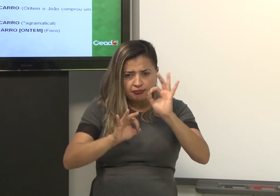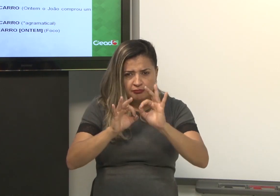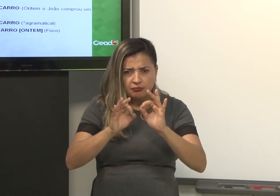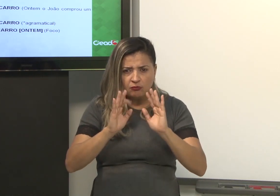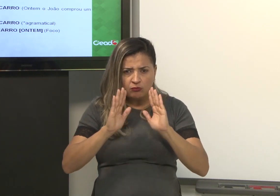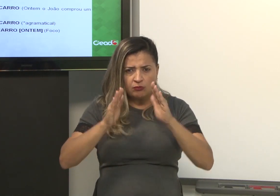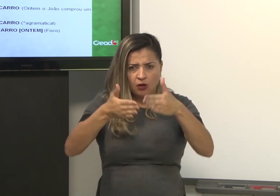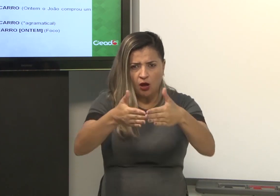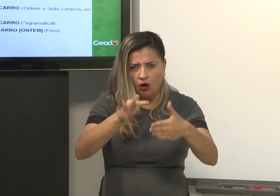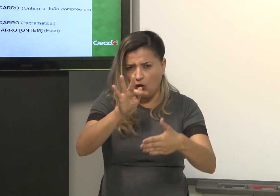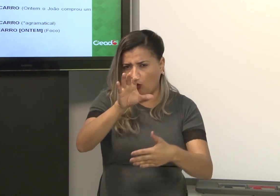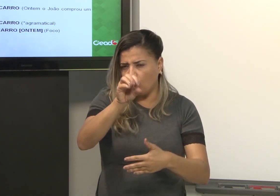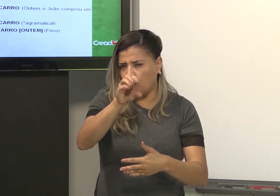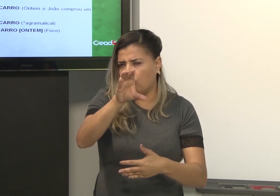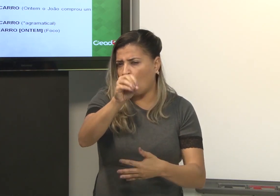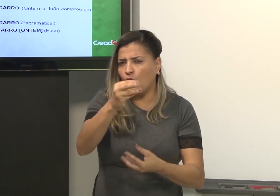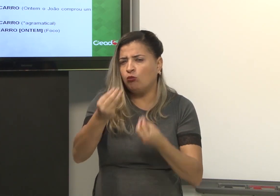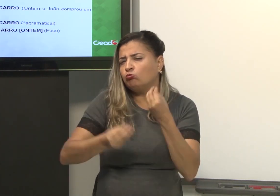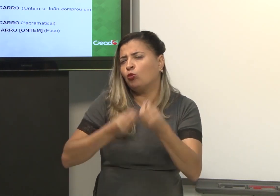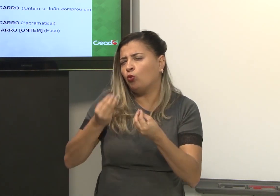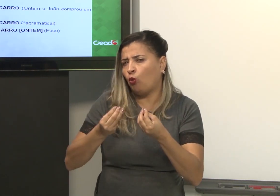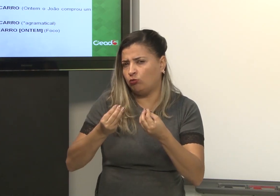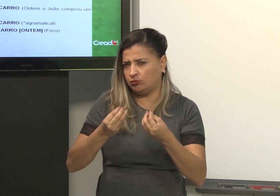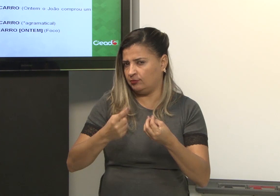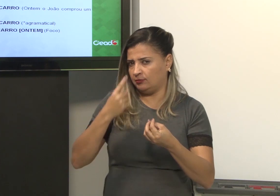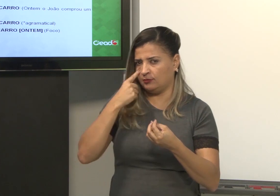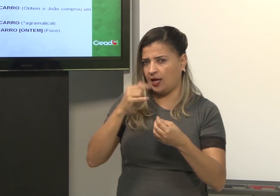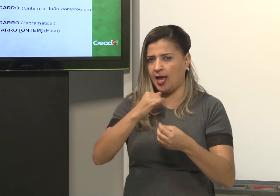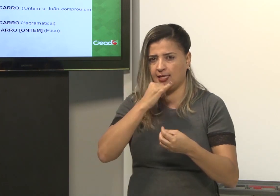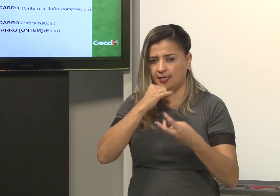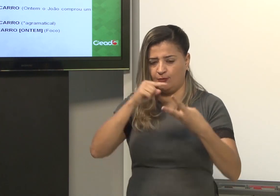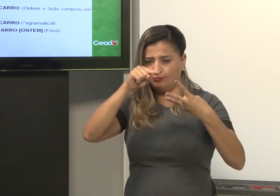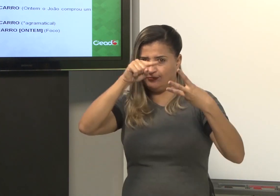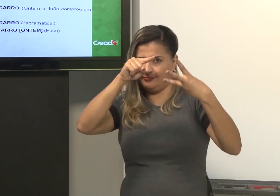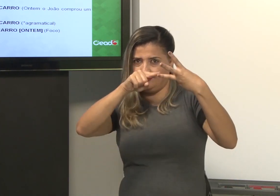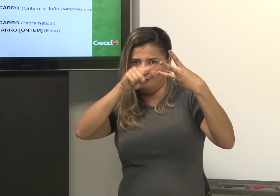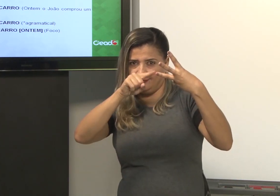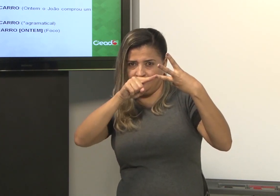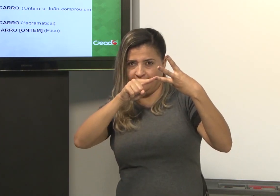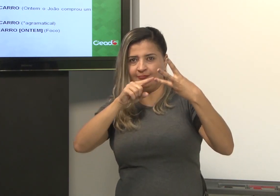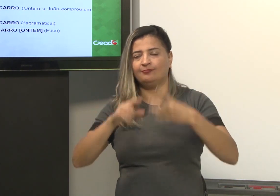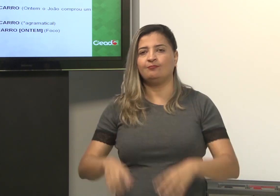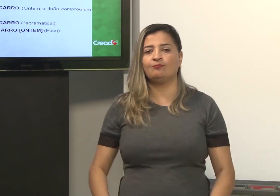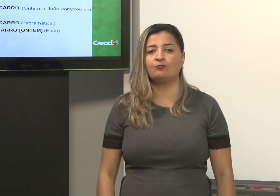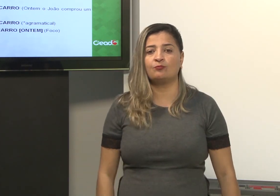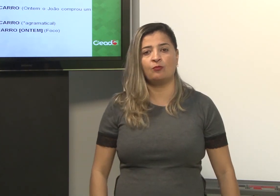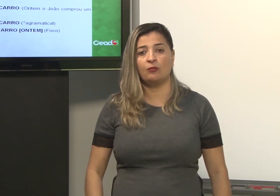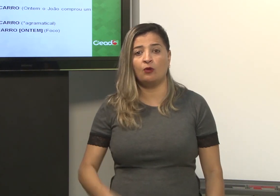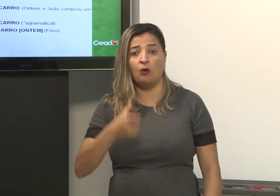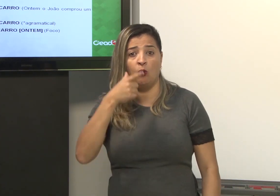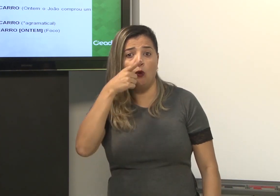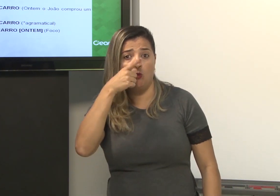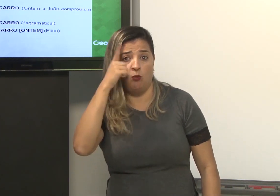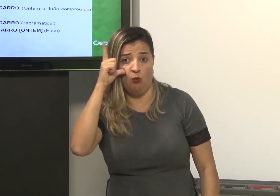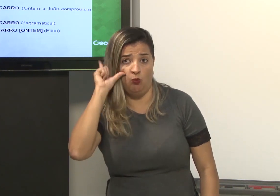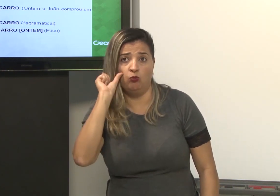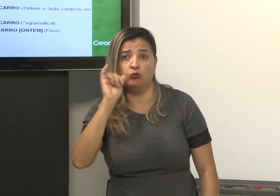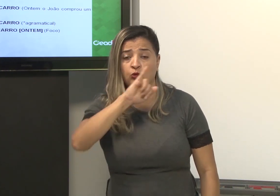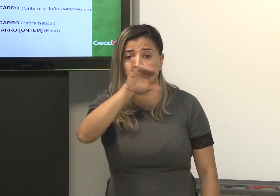como eu vou fazer? Um exemplo. Terceiro exemplo. Ontem, João comprou um carro